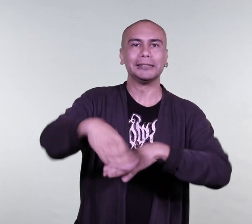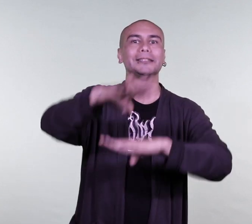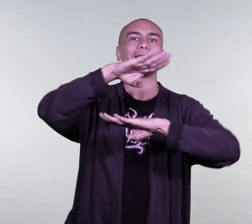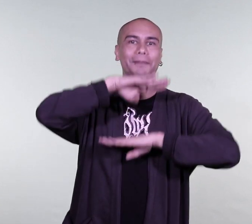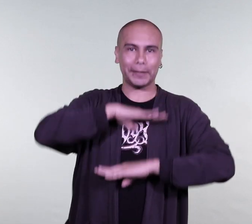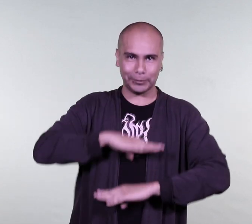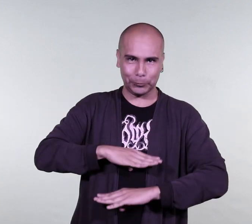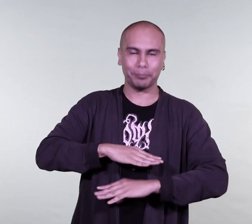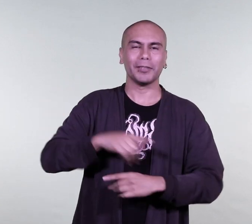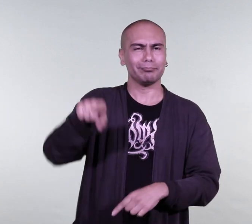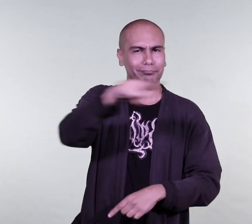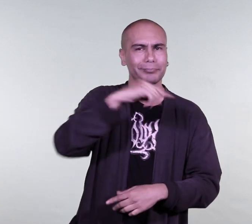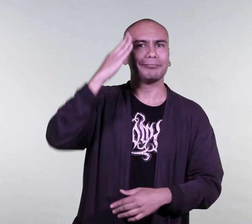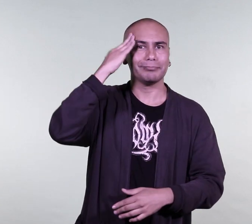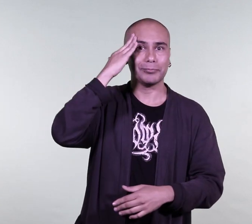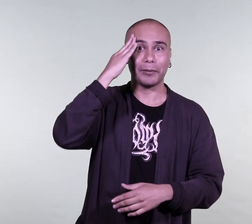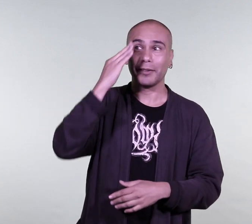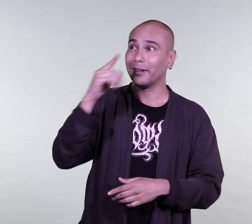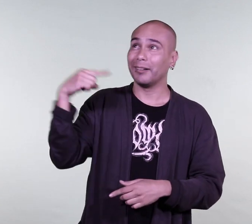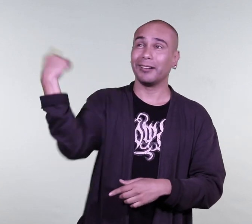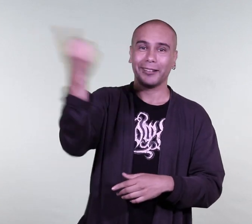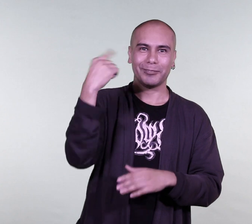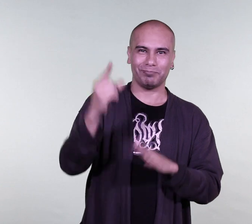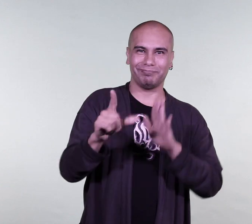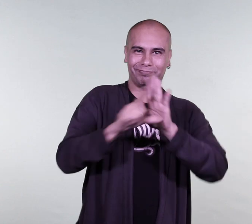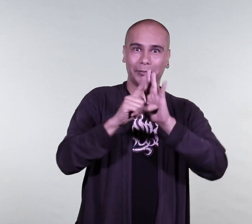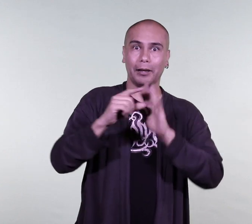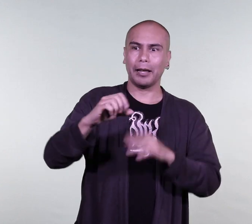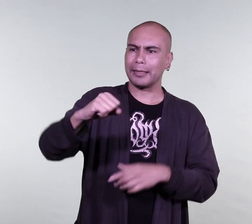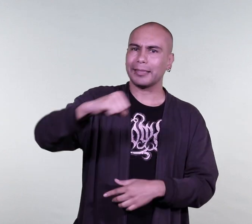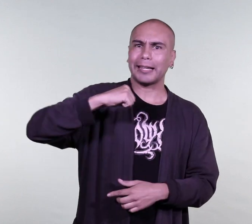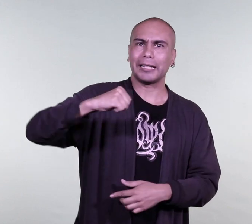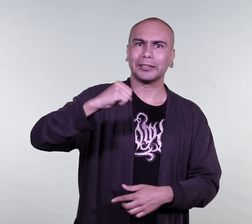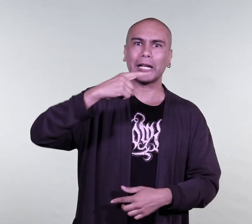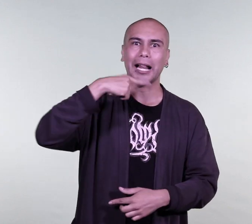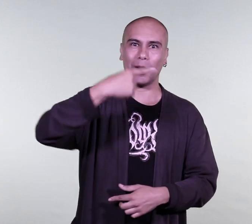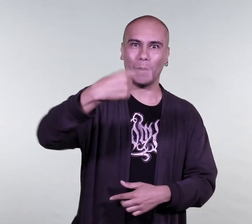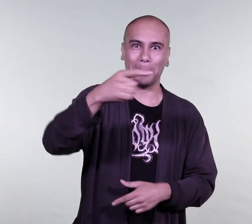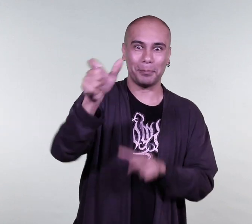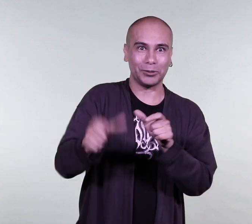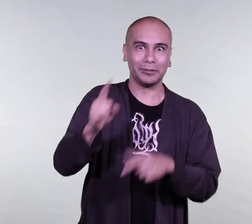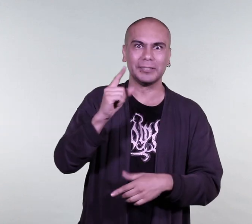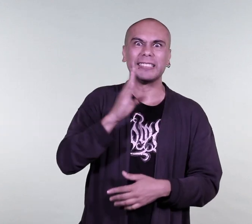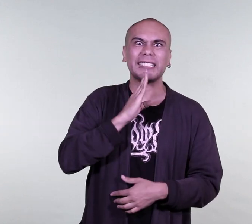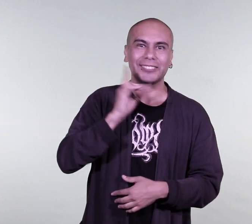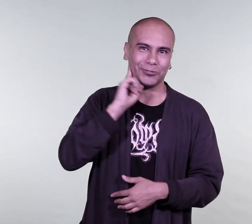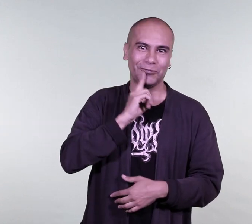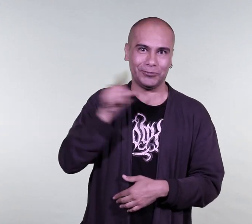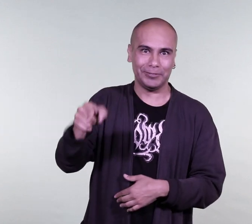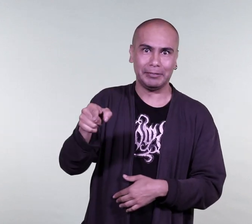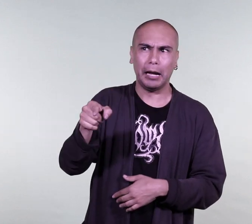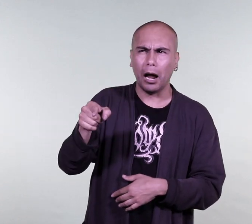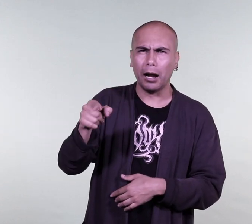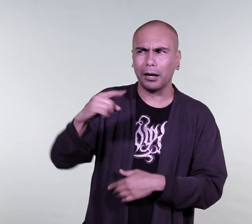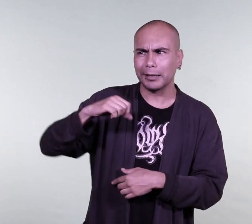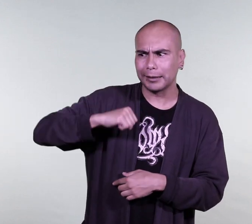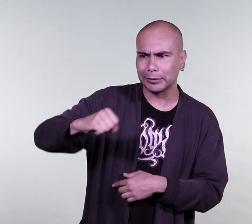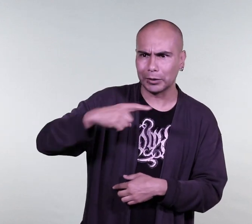a estas necesidades de la población sorda con su comunicación y a través de la lengua de señas colombiana. Entonces,